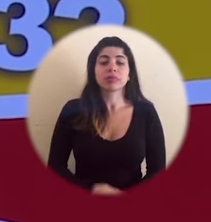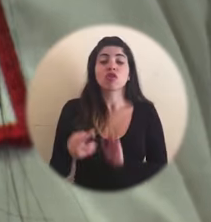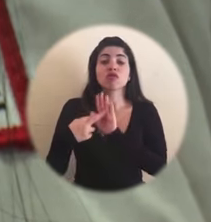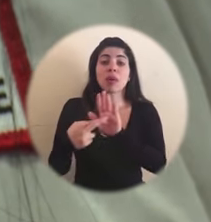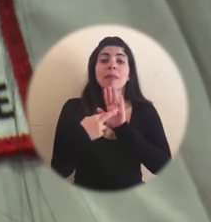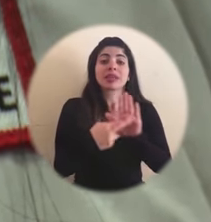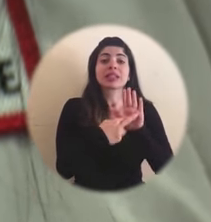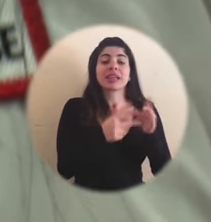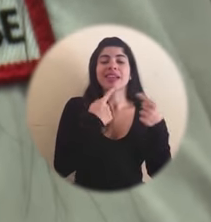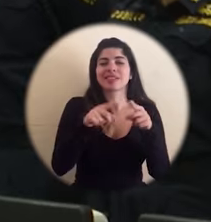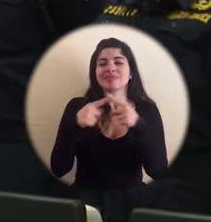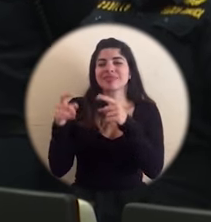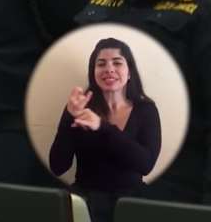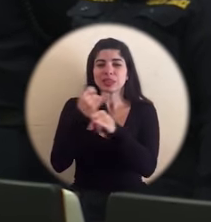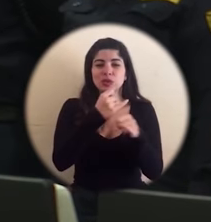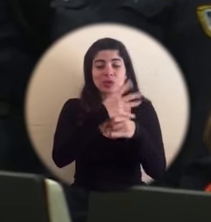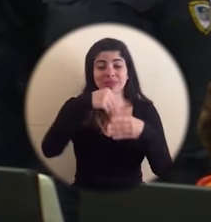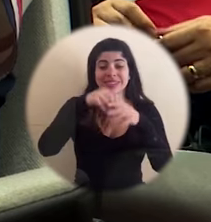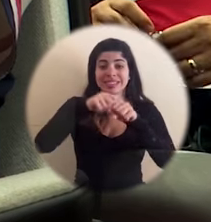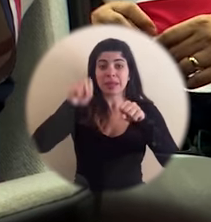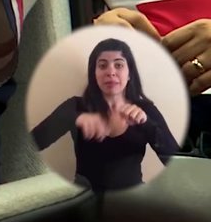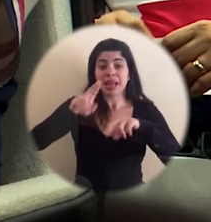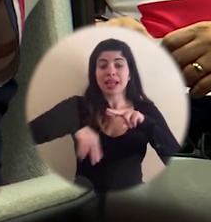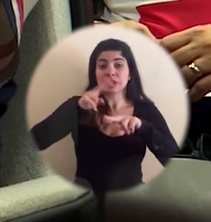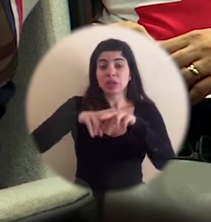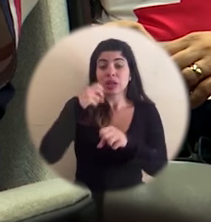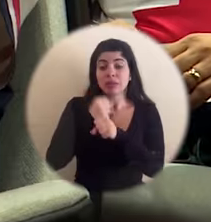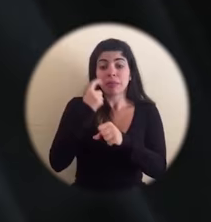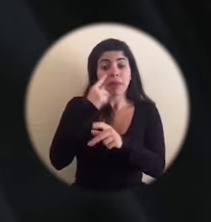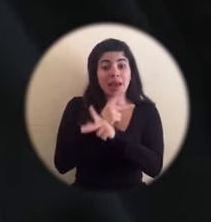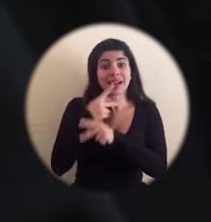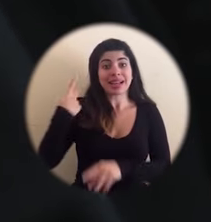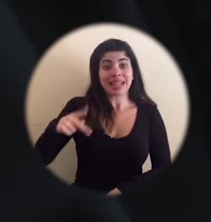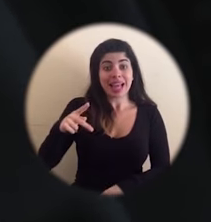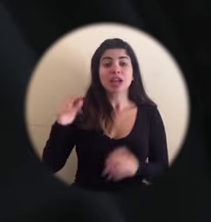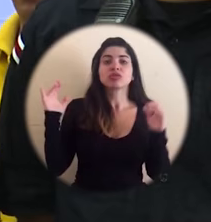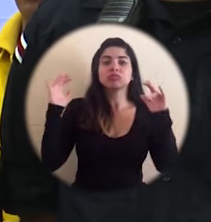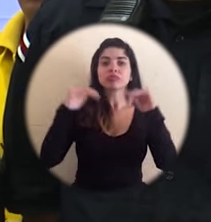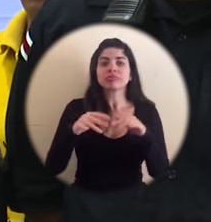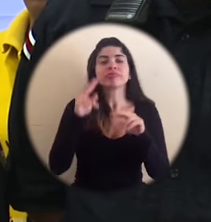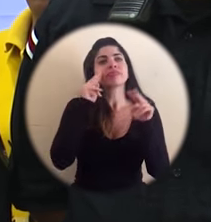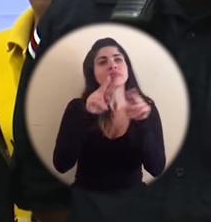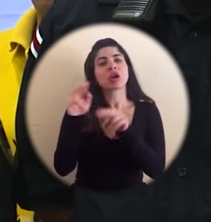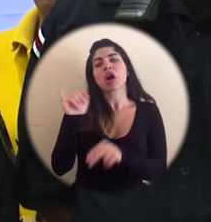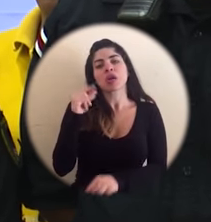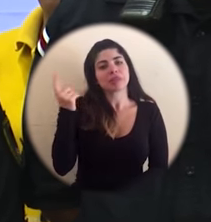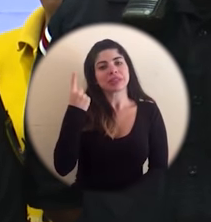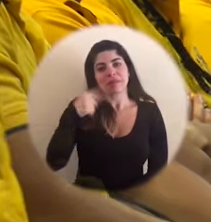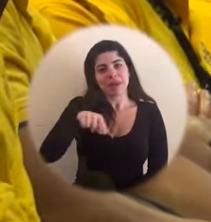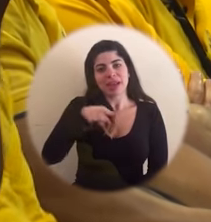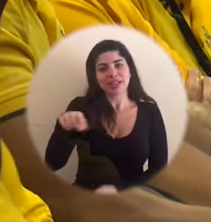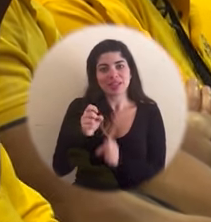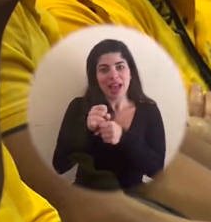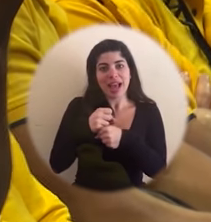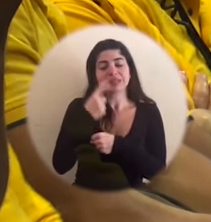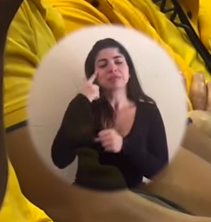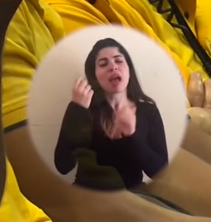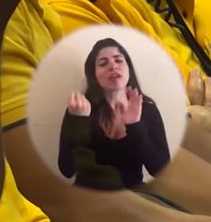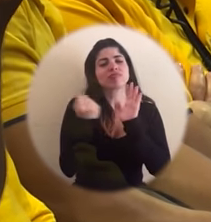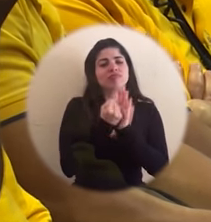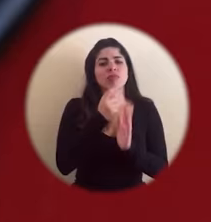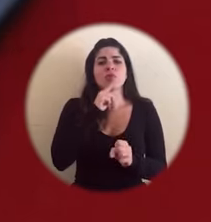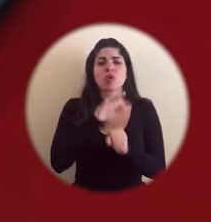Representantes de todas las instituciones del Sistema Nacional de Gestión de Riesgos se hicieron presentes, como siempre lo hacen, para sellar su